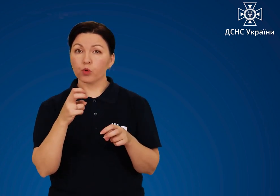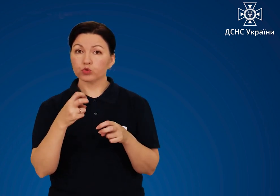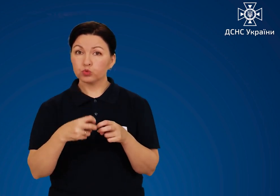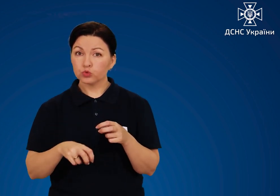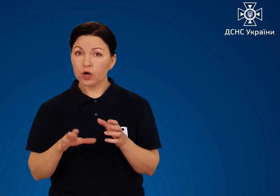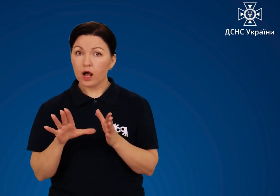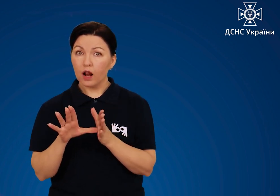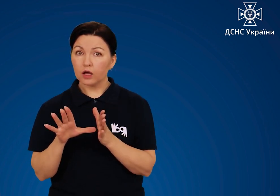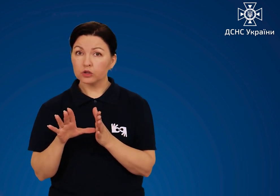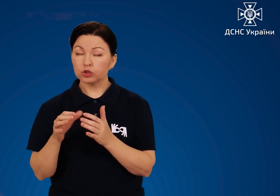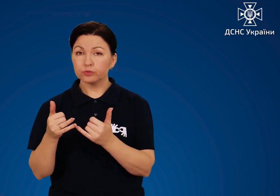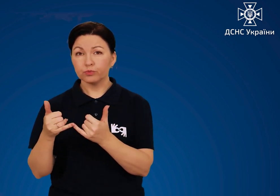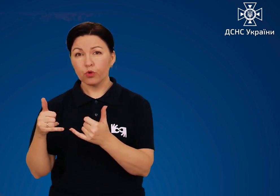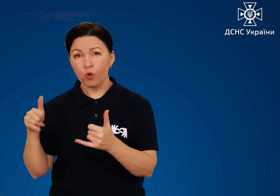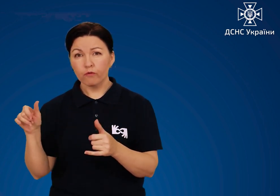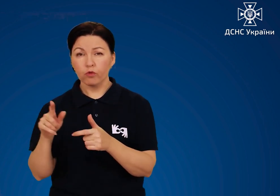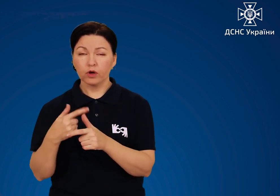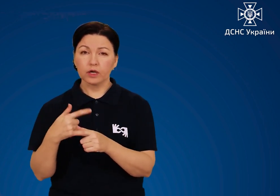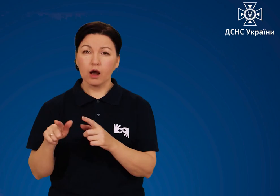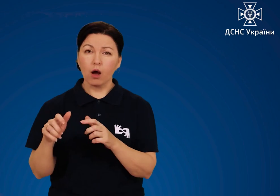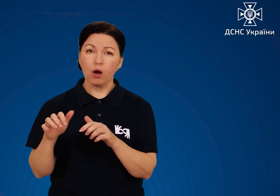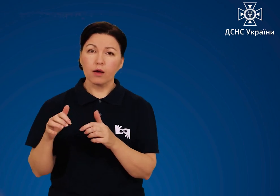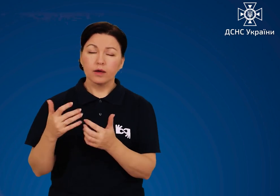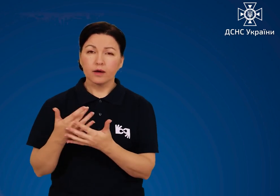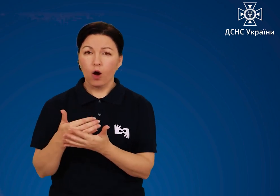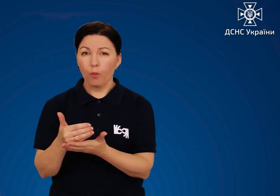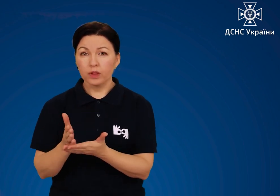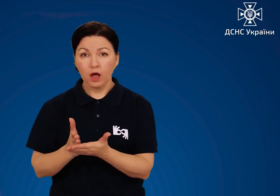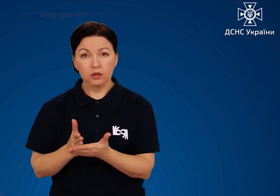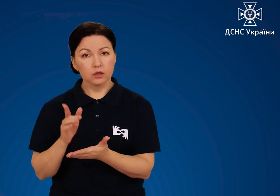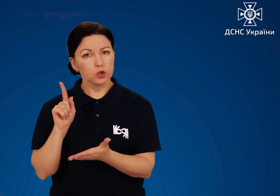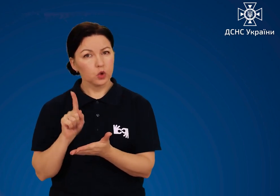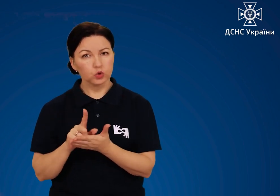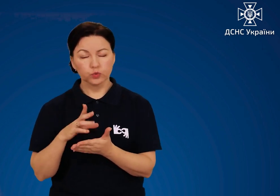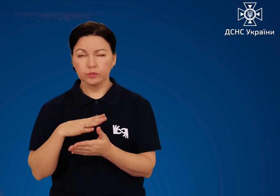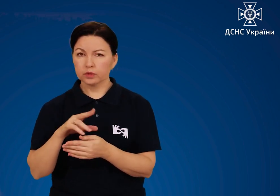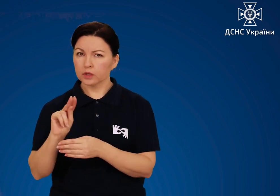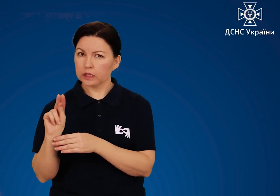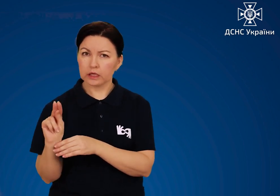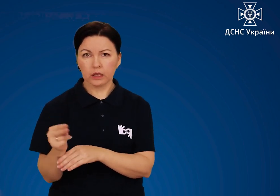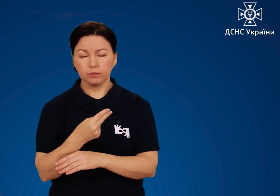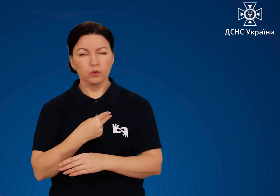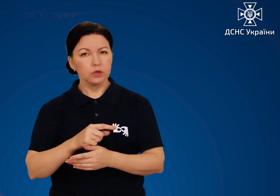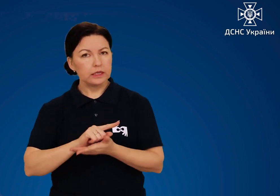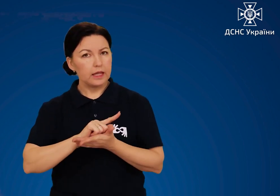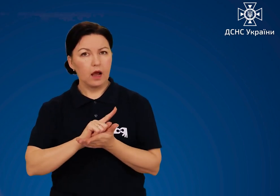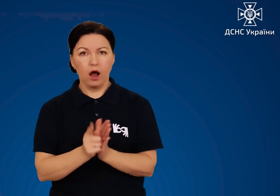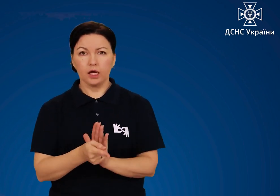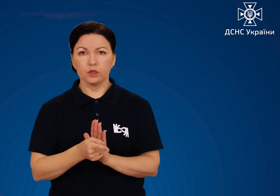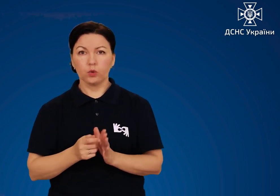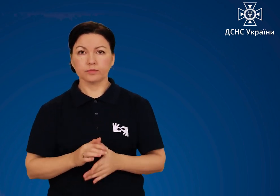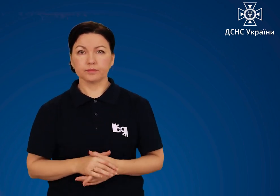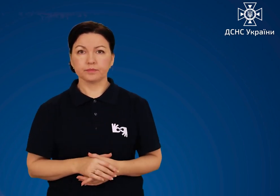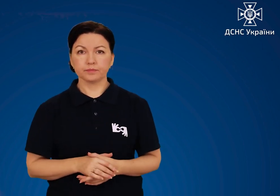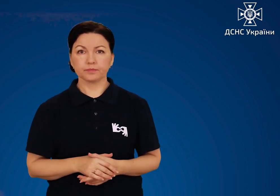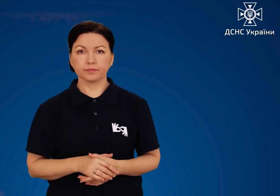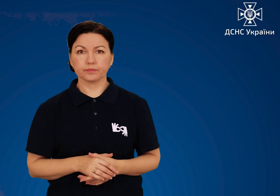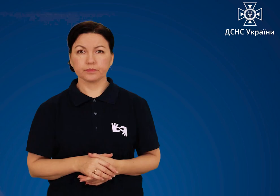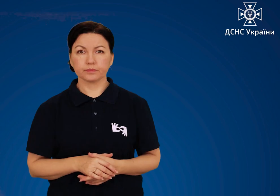Будь-яке пошкодження електричних провідників або обладнання повинно бути усунуто негайно.